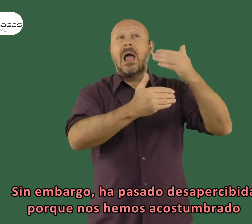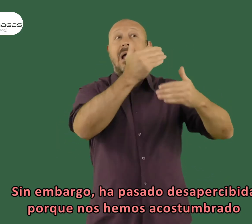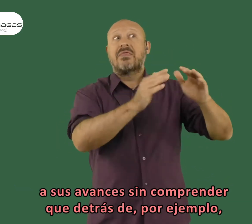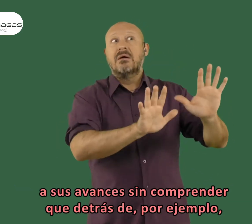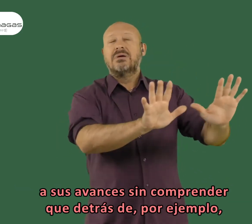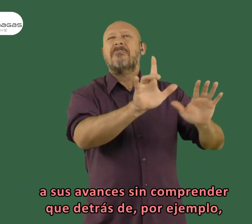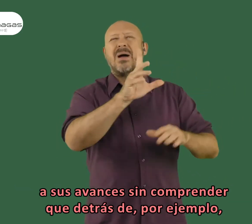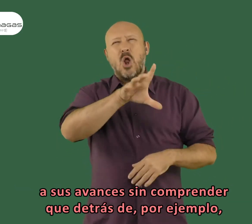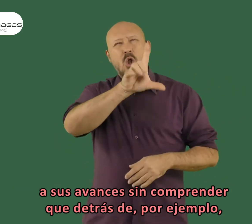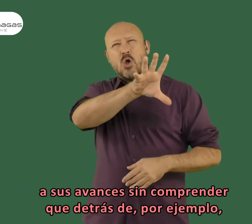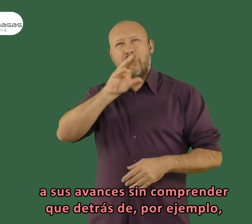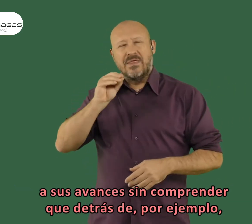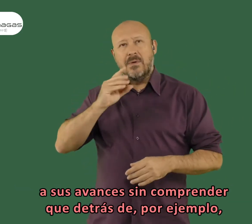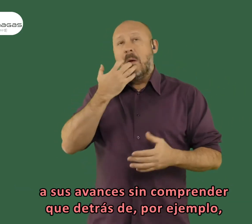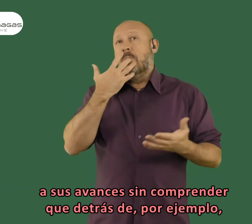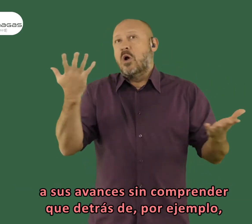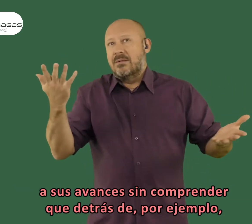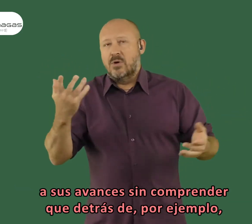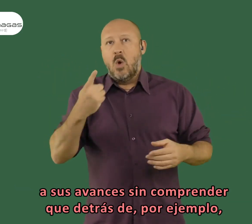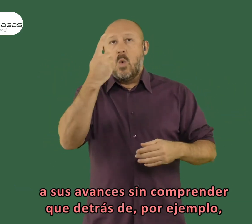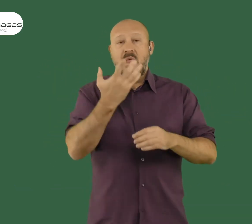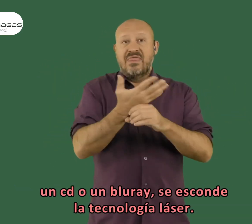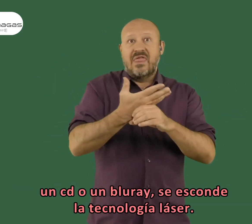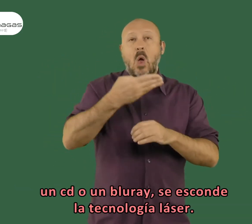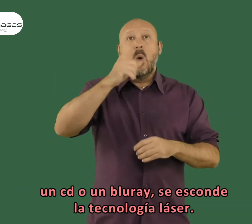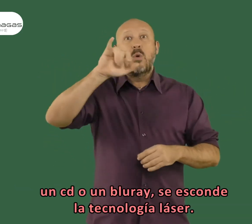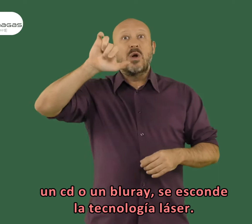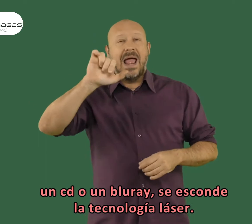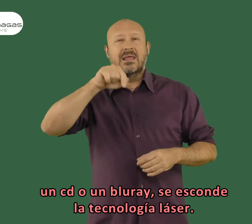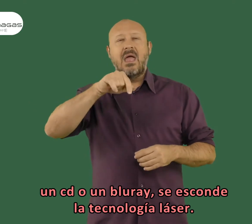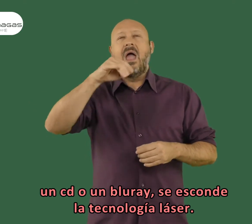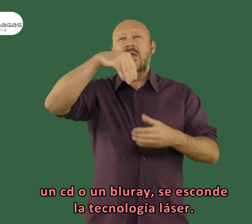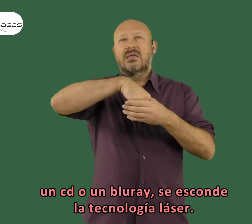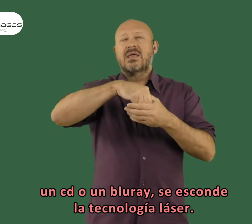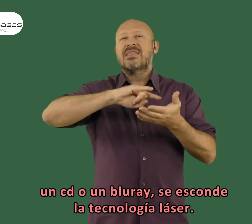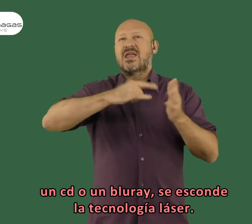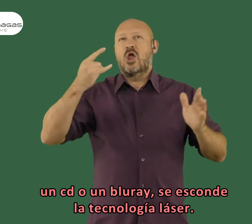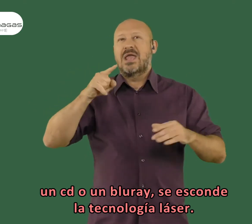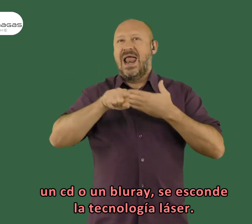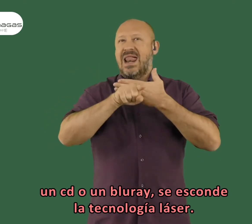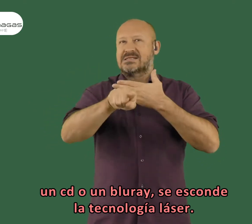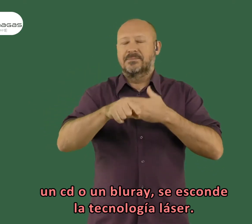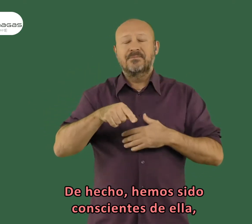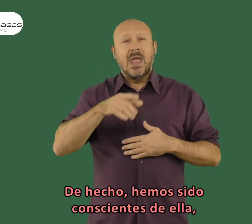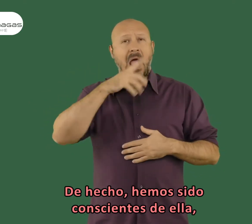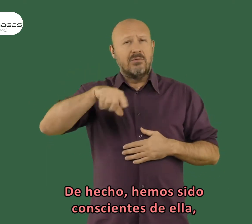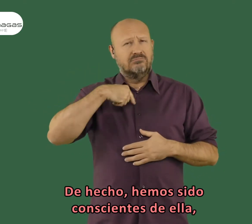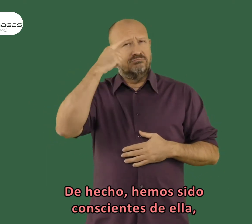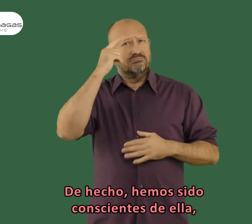desapercibida porque nos hemos acostumbrado a sus avances sin comprender que detrás de, por ejemplo, un CD o un Blu-ray, se esconde la tecnología